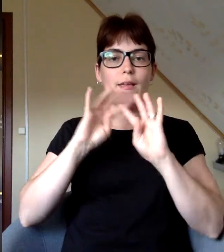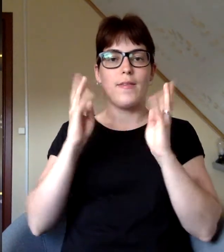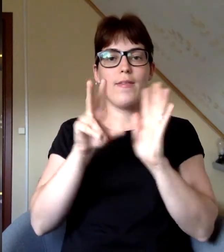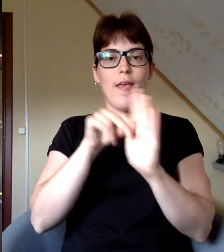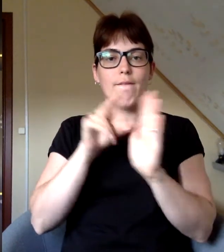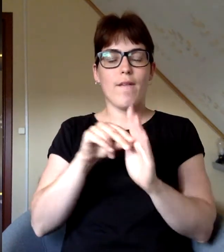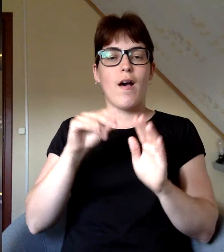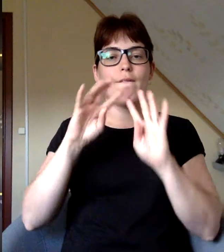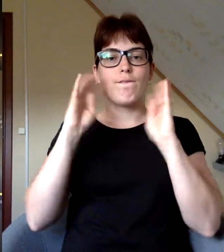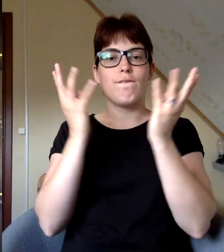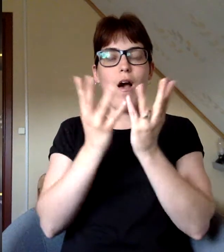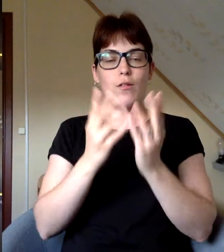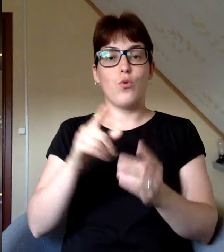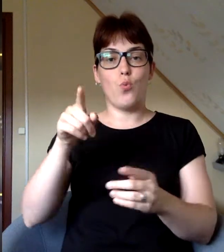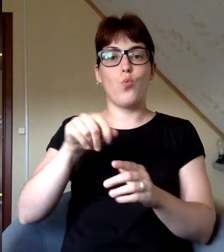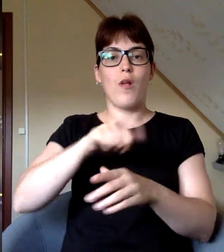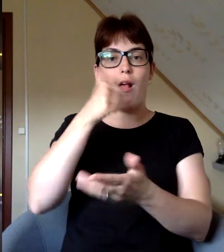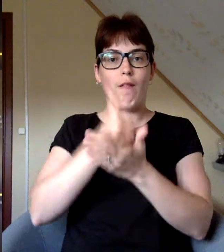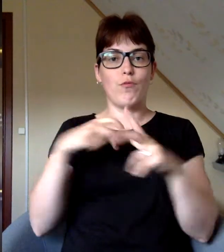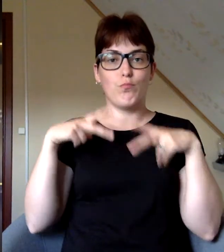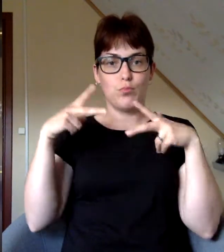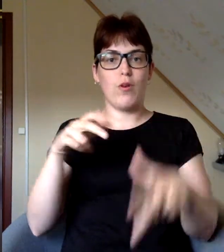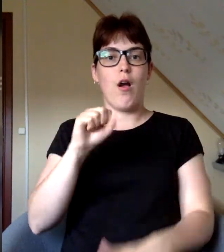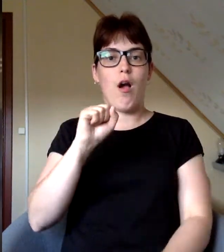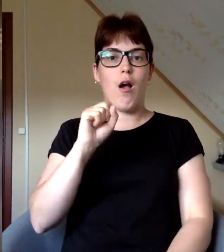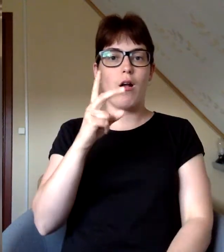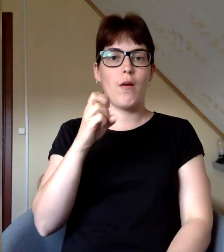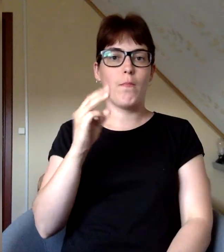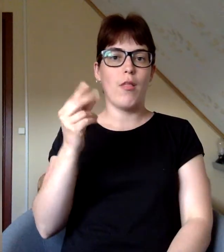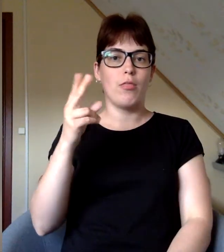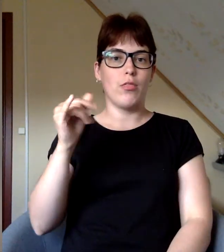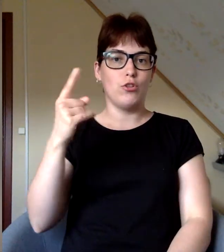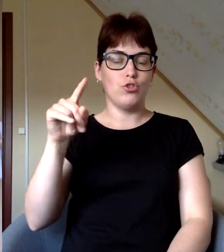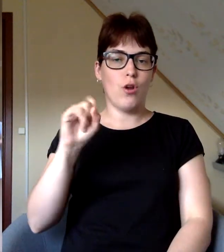valdi, bet par pilsētas galvu – augustu akmentiņu.